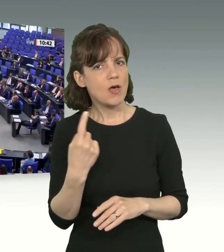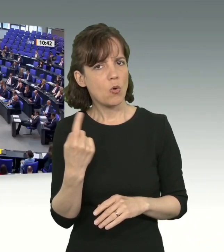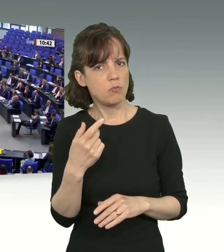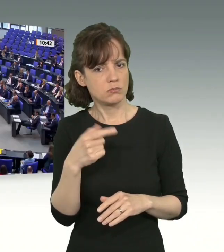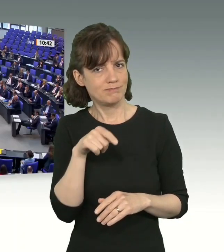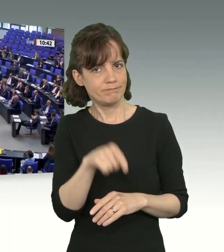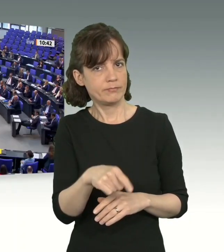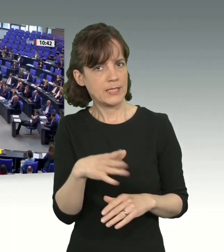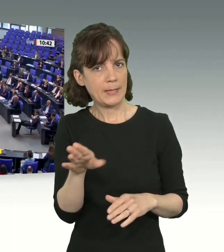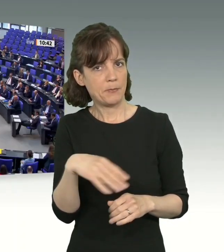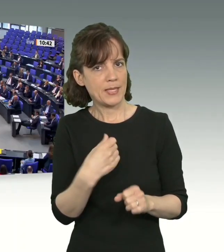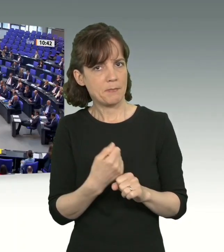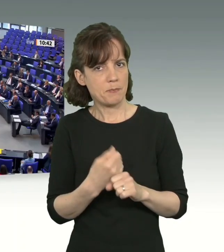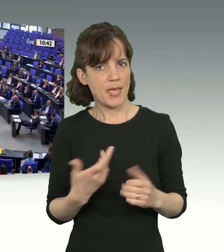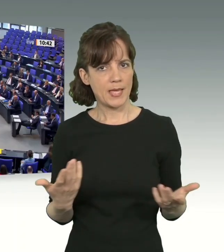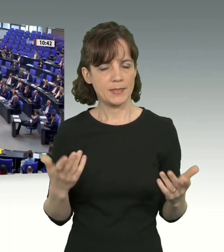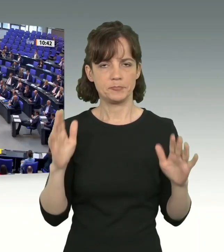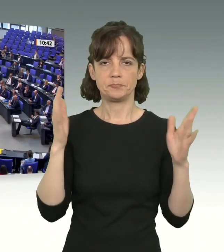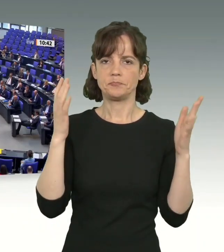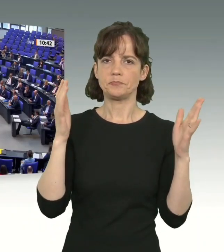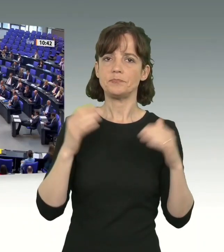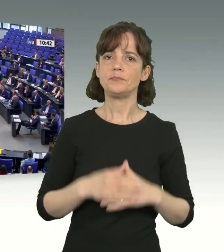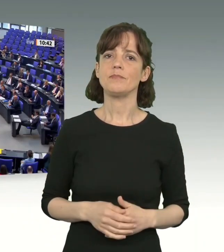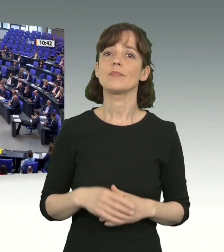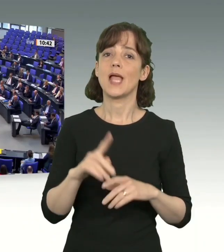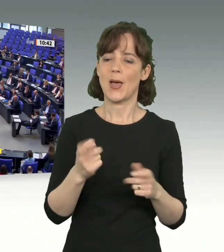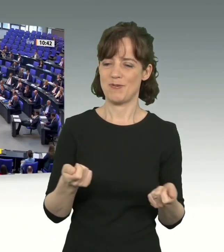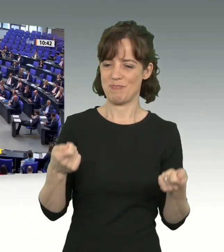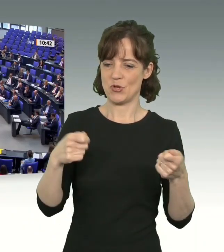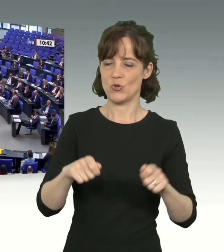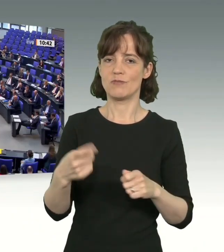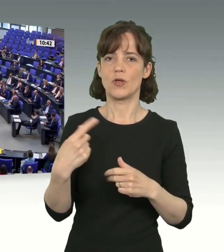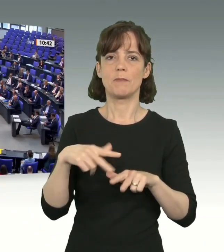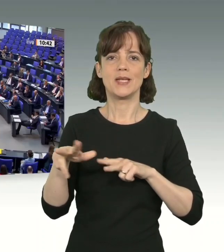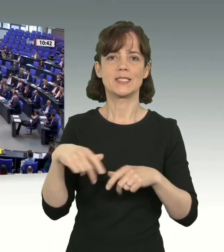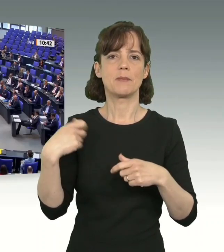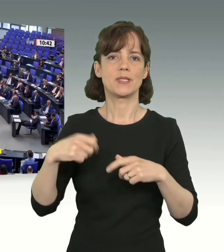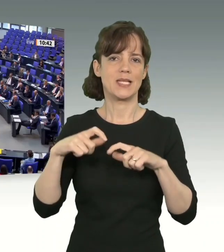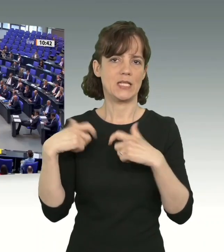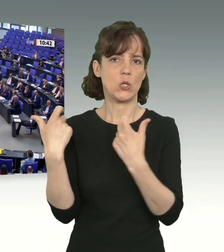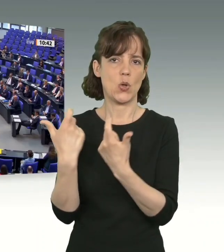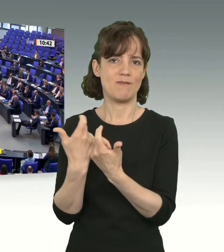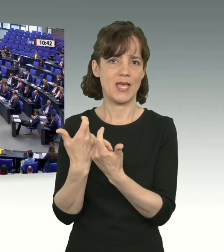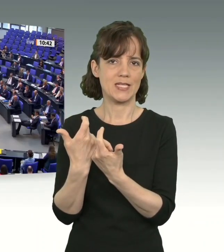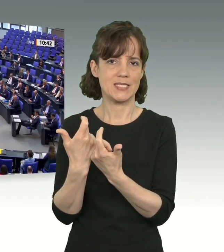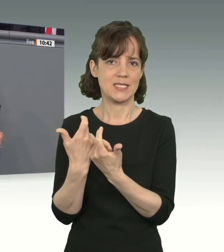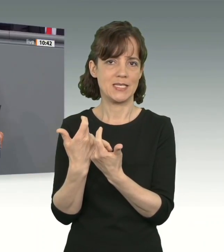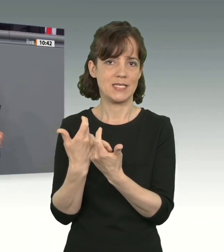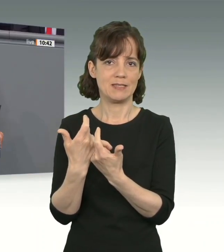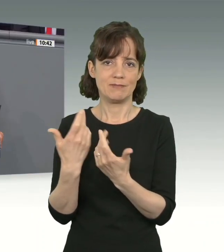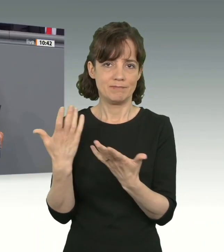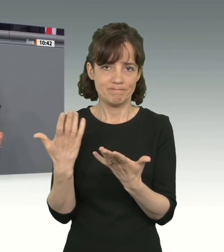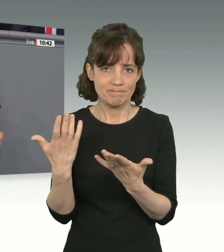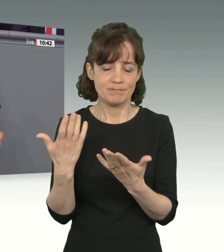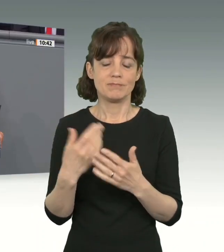eigentlich nicht mit? Auch der Beschluss der Ministerpräsidentenkonferenz ändert an der Notwendigkeit,